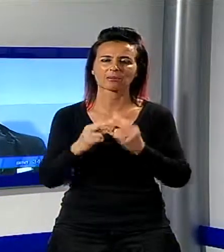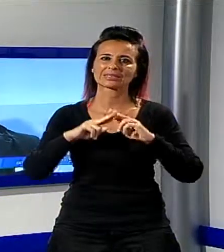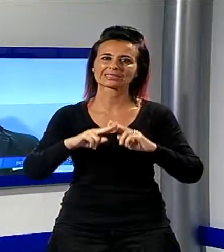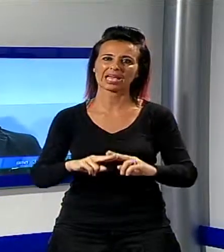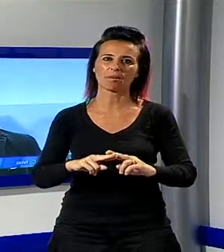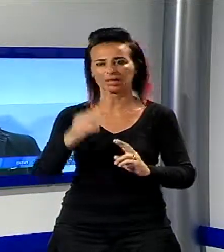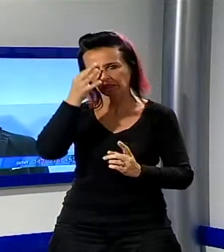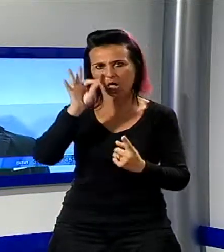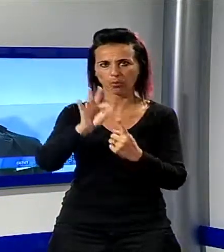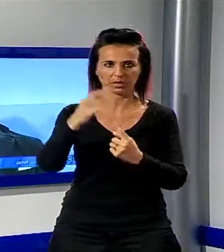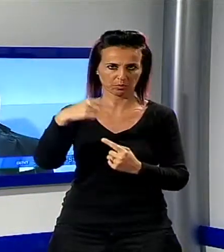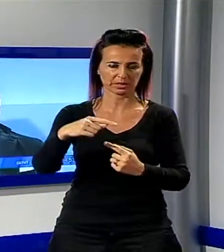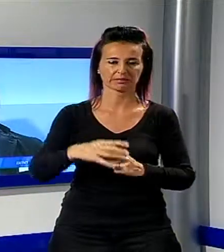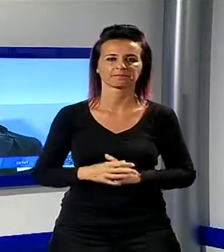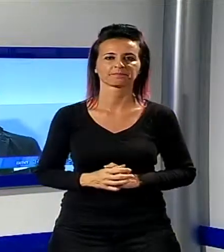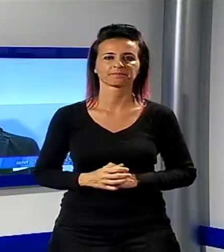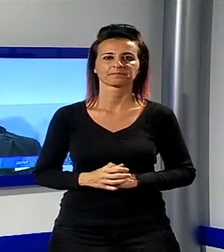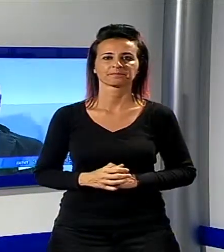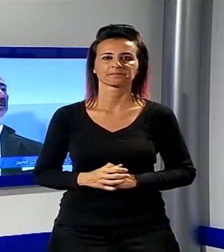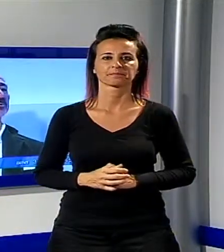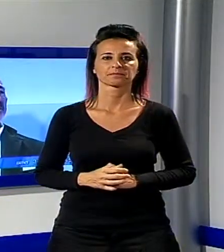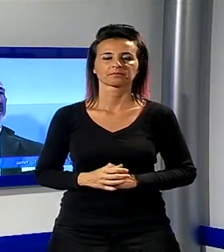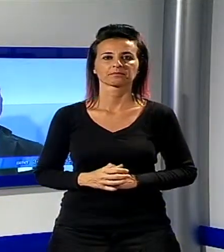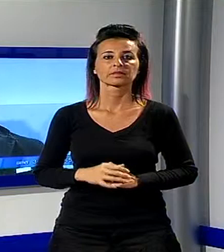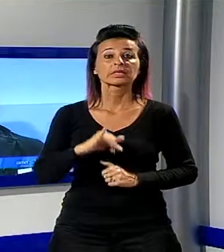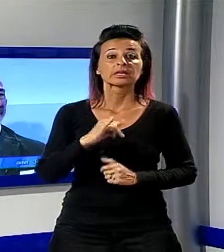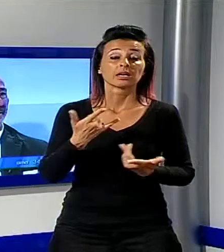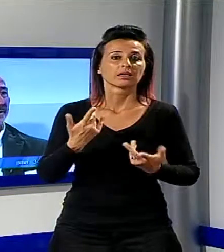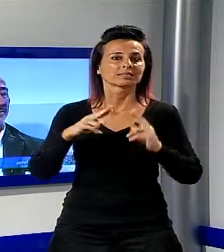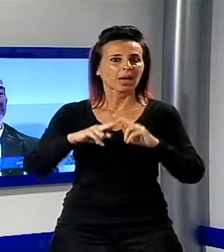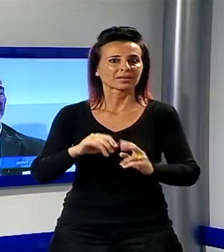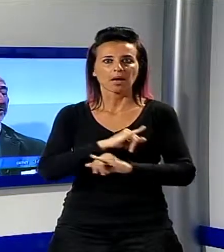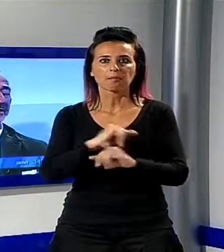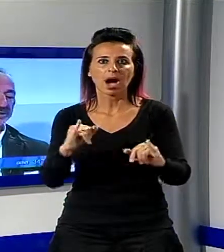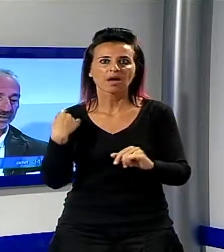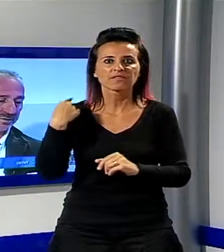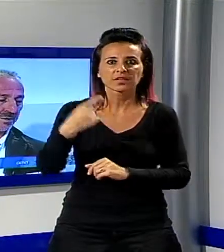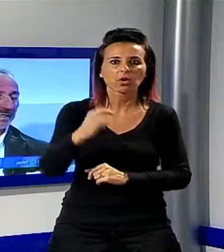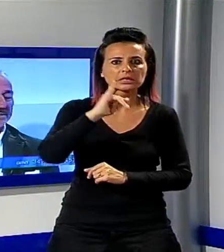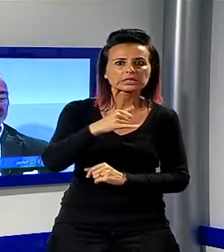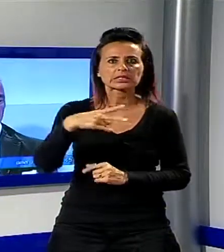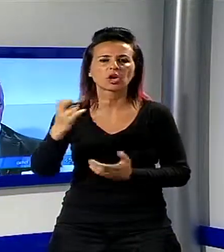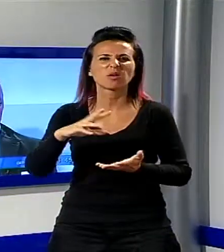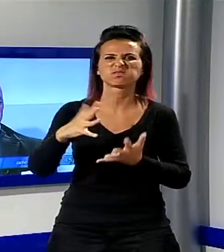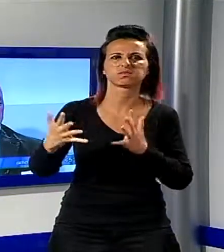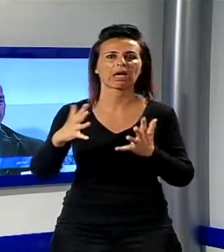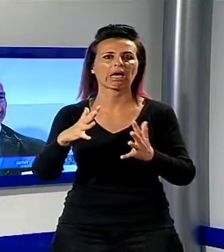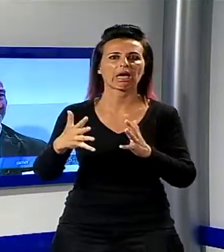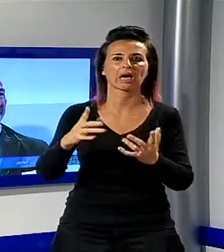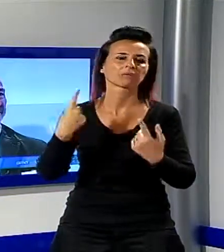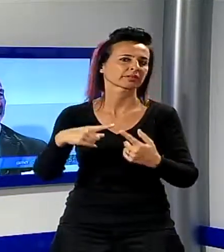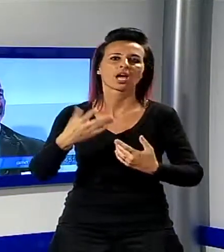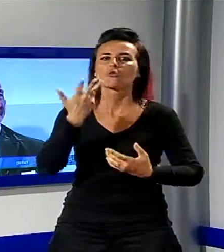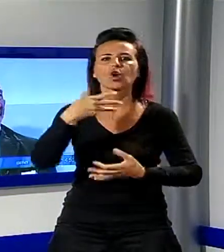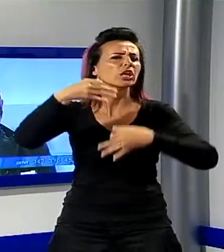Il programma può andare all'ultimo minuto, non sai mai sì o no, ma che succede? Quindi voglio delle certezze. Se queste certezze